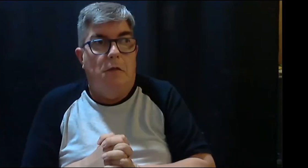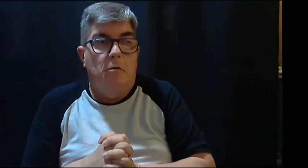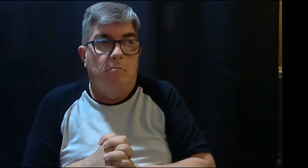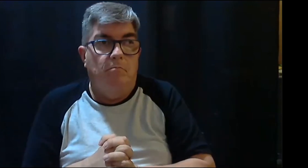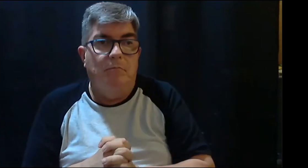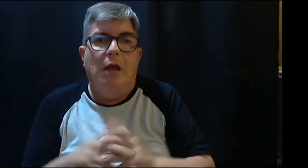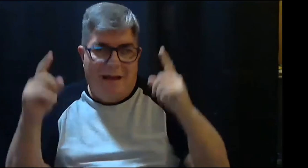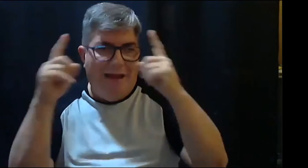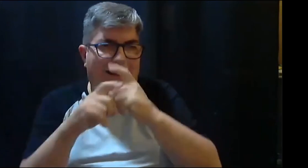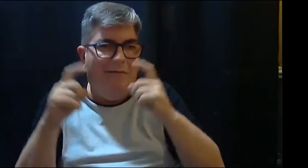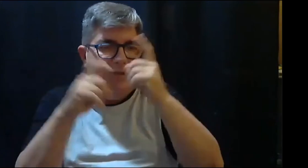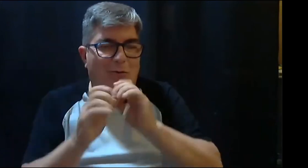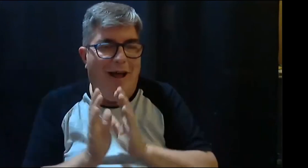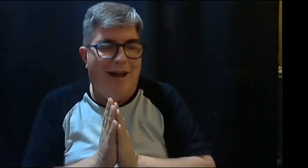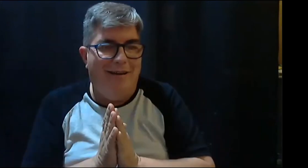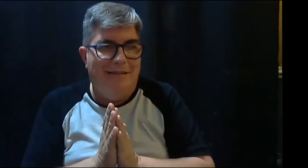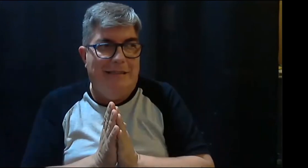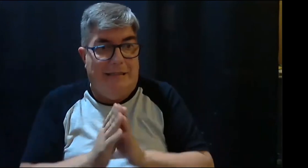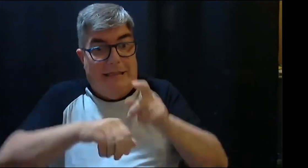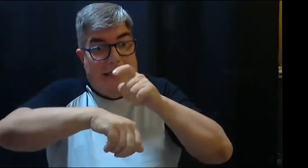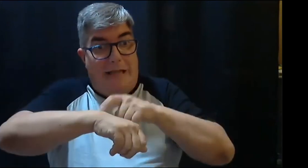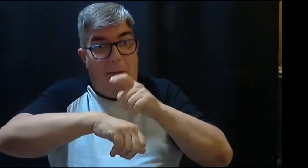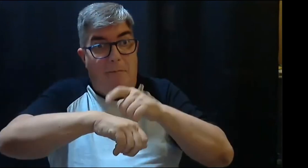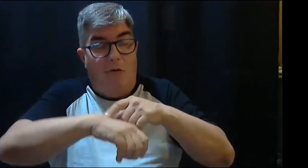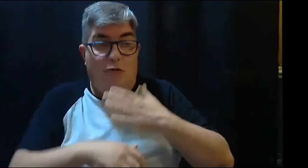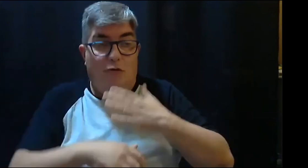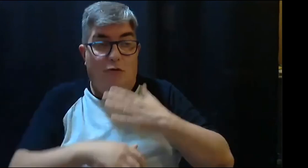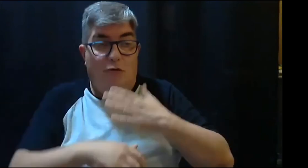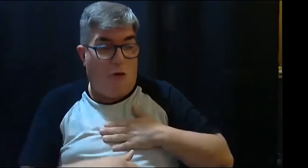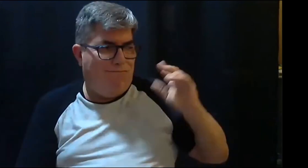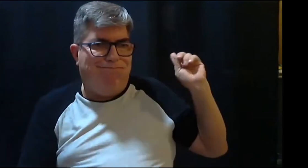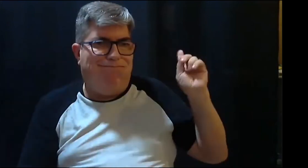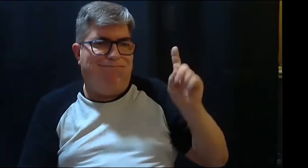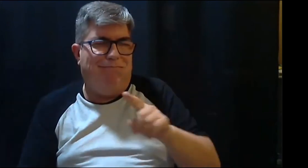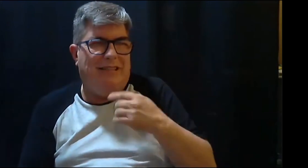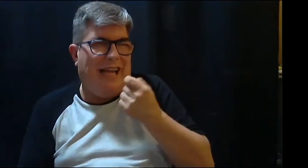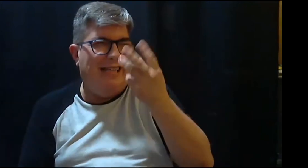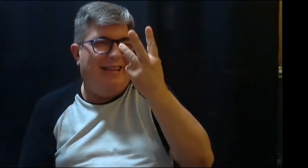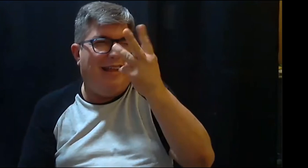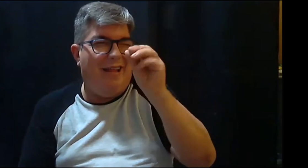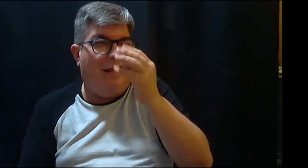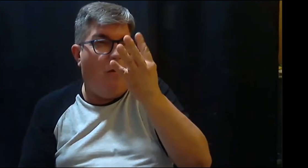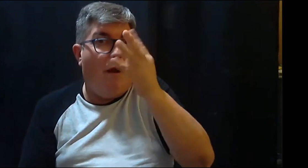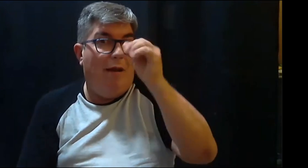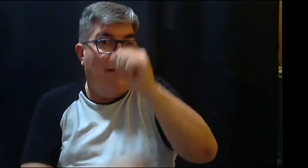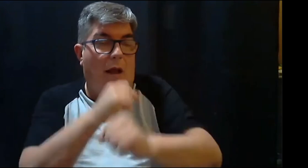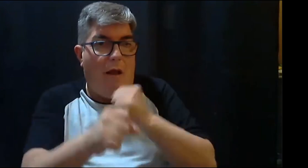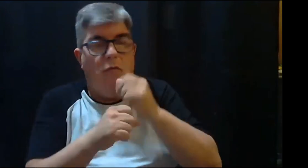repetir algo que ya han dicho los compañeros sordos y reflexionando un poco de todo el tiempo, más o menos